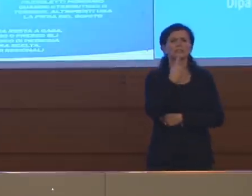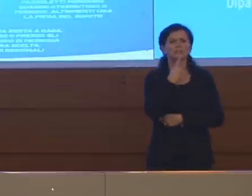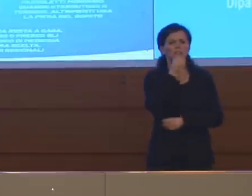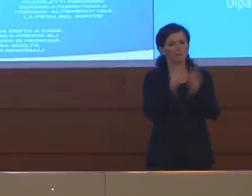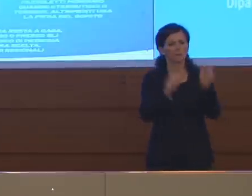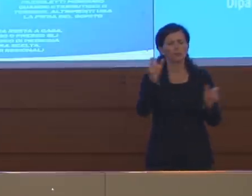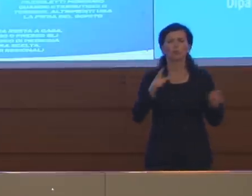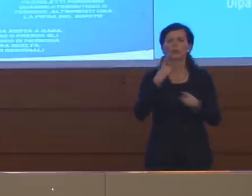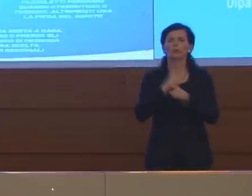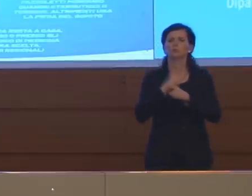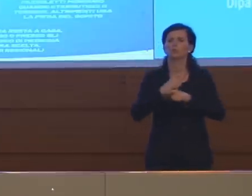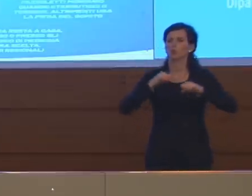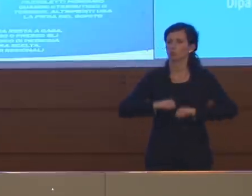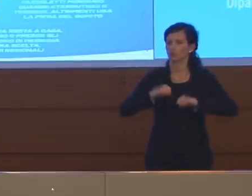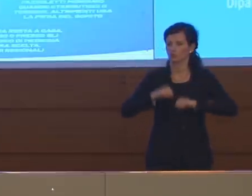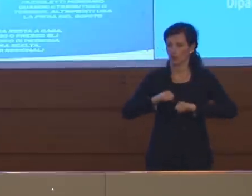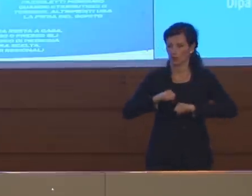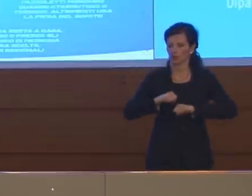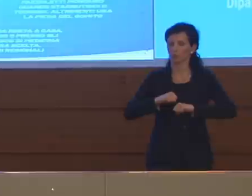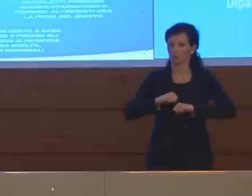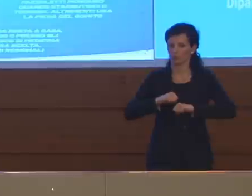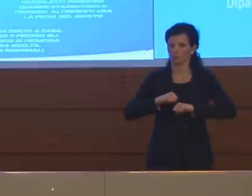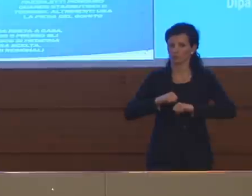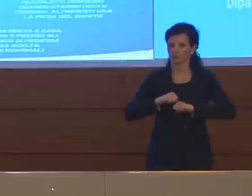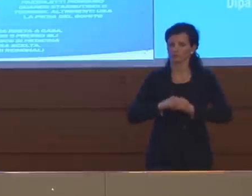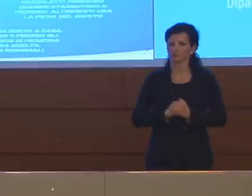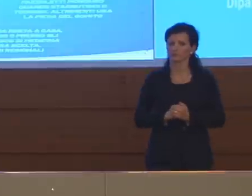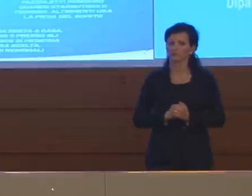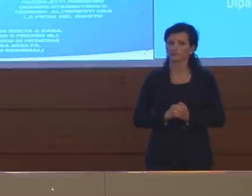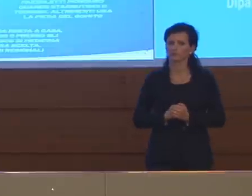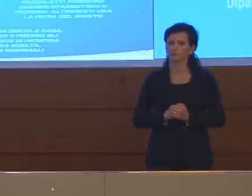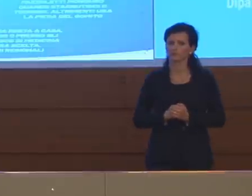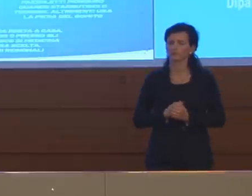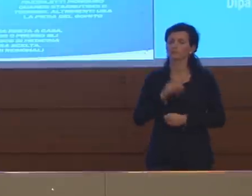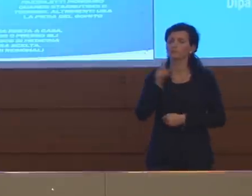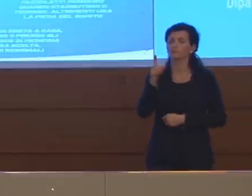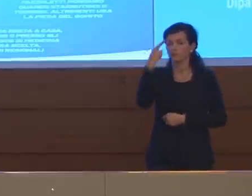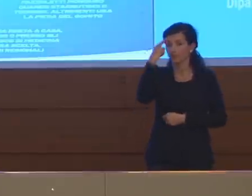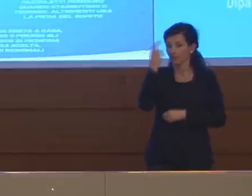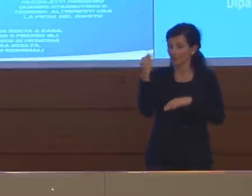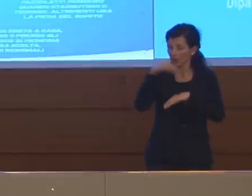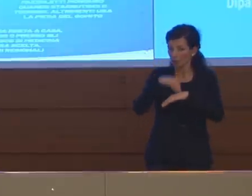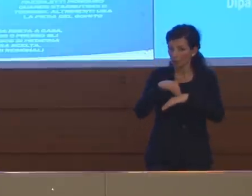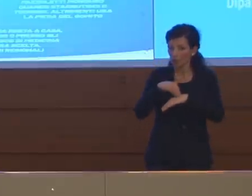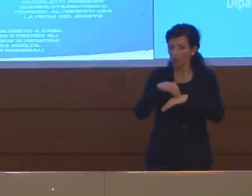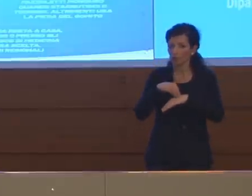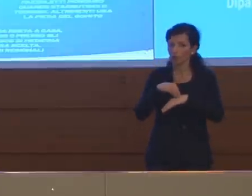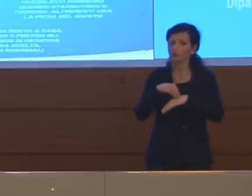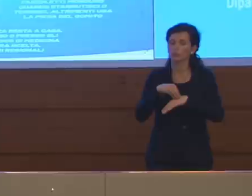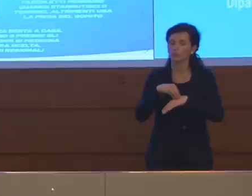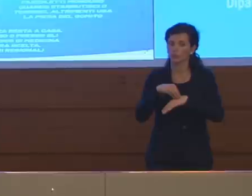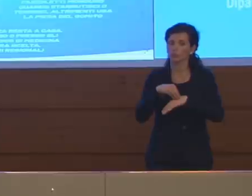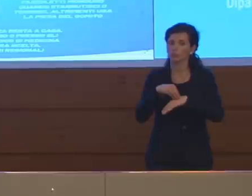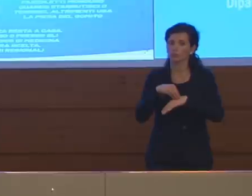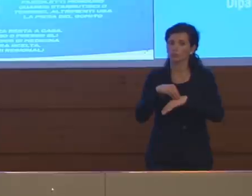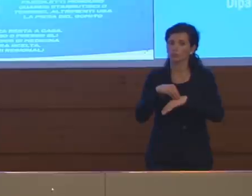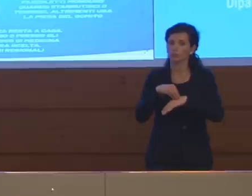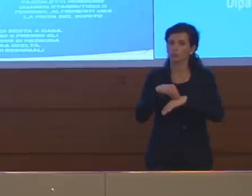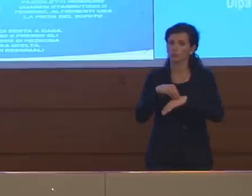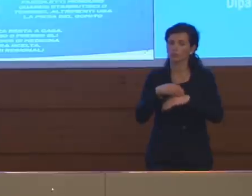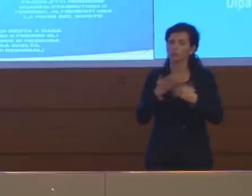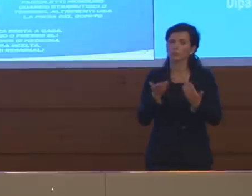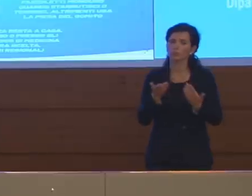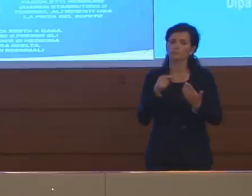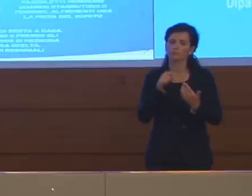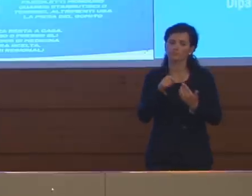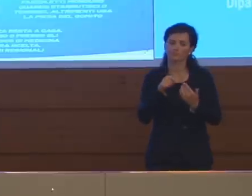di salute che sono certamente molteplici, variegati. Tenendo però presente che comunque un limite di non